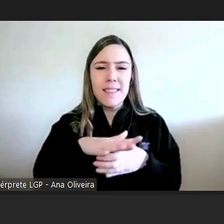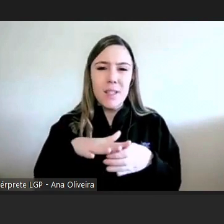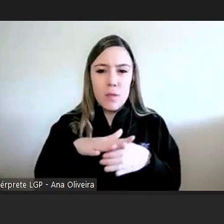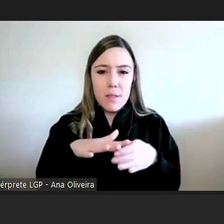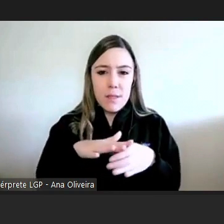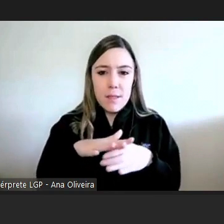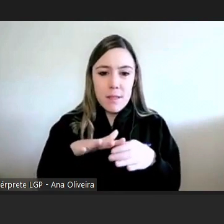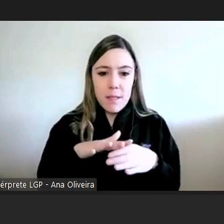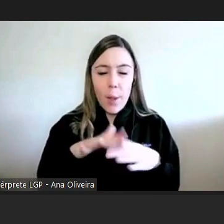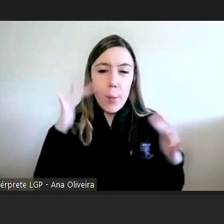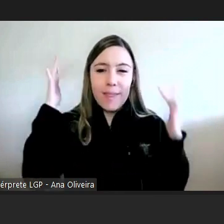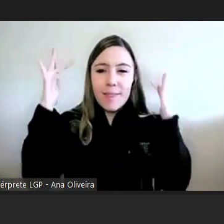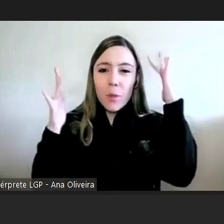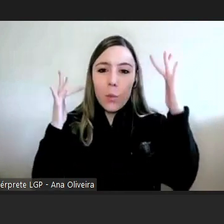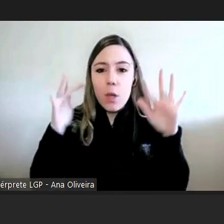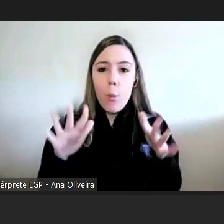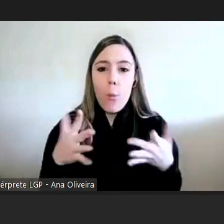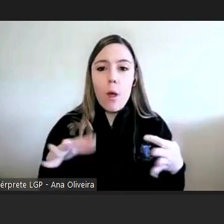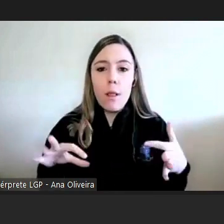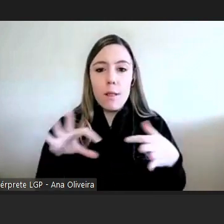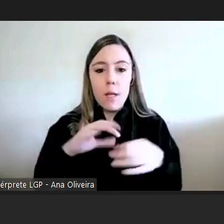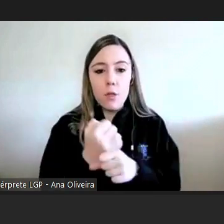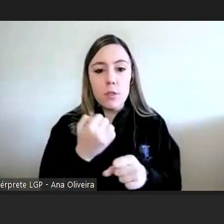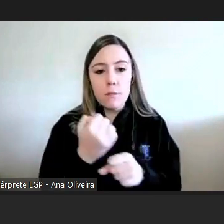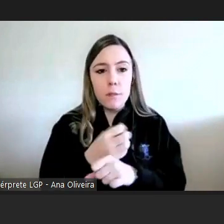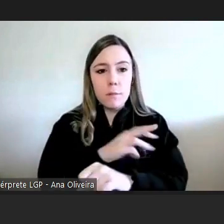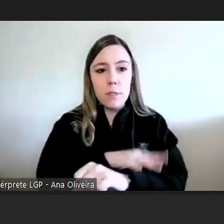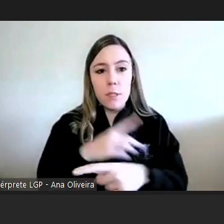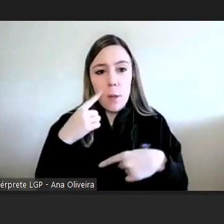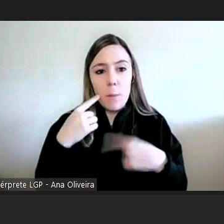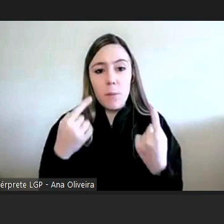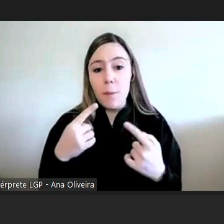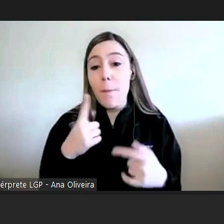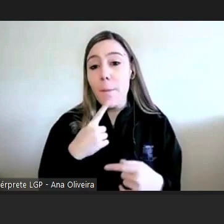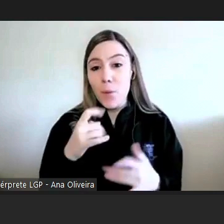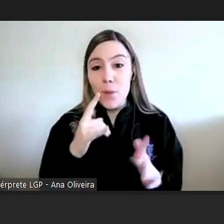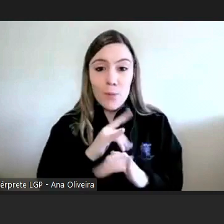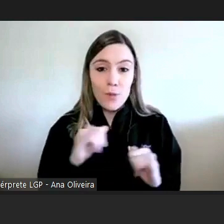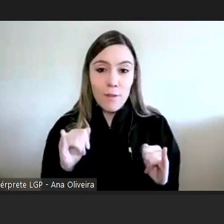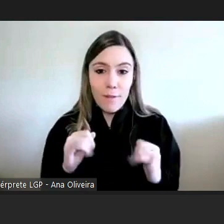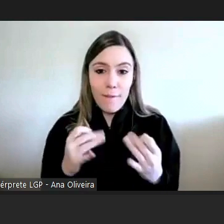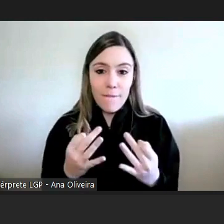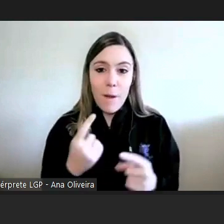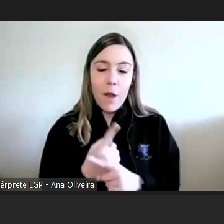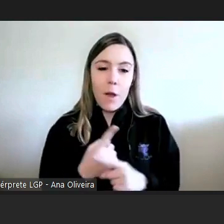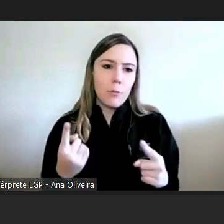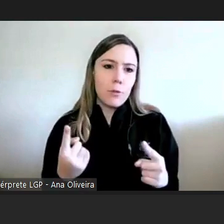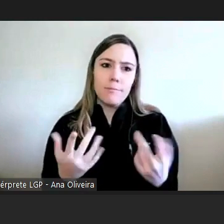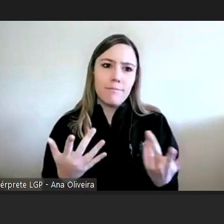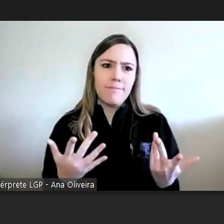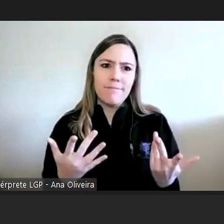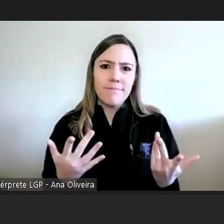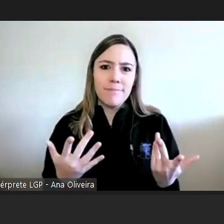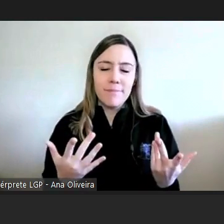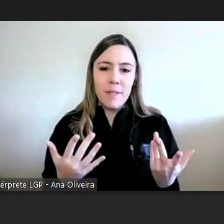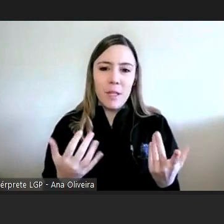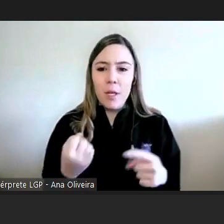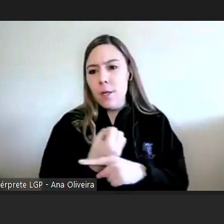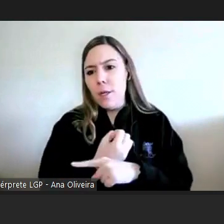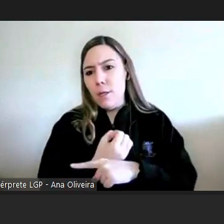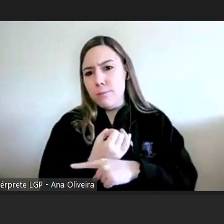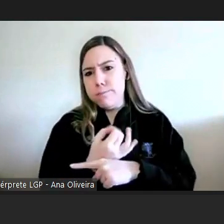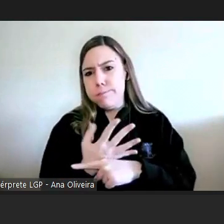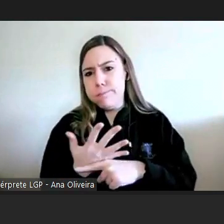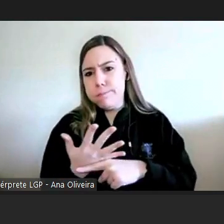administração pública doutora Sandra a pergunta é impossível como sabe porque há uma diversidade enorme enorme enorme